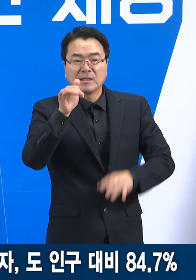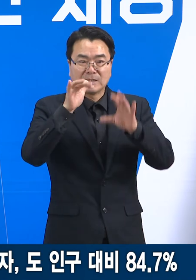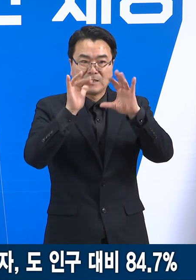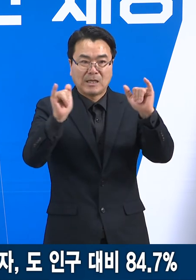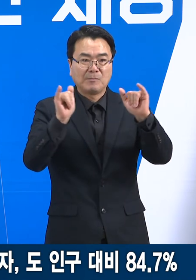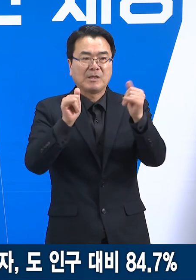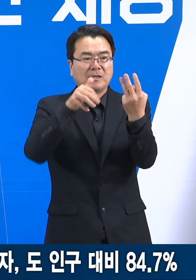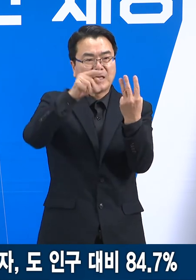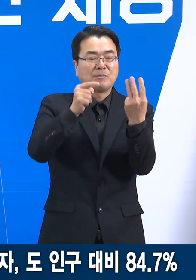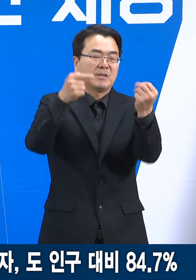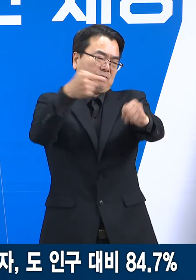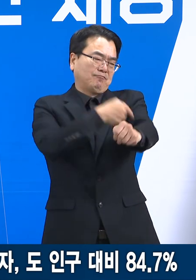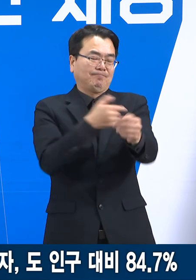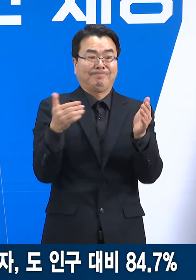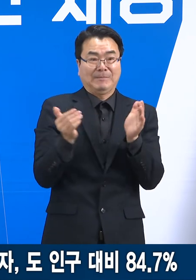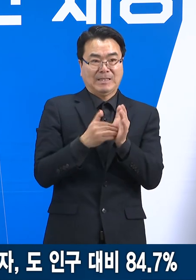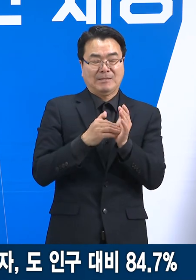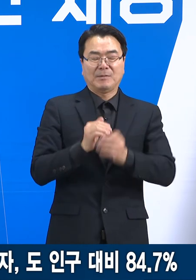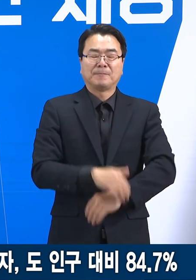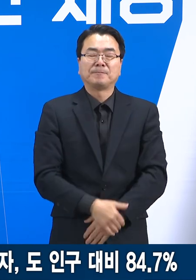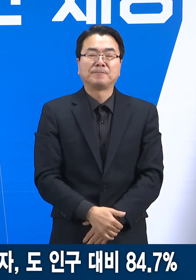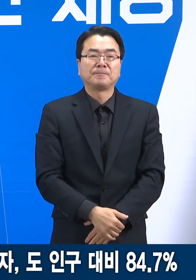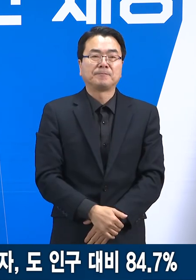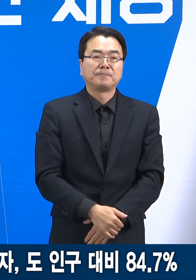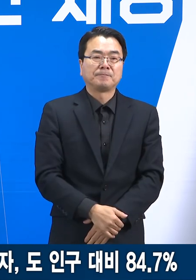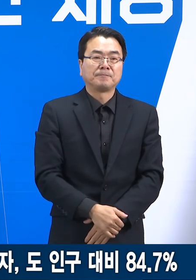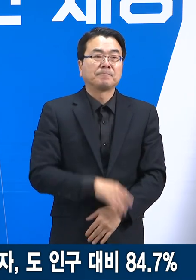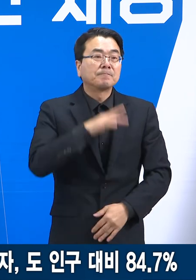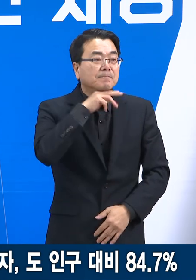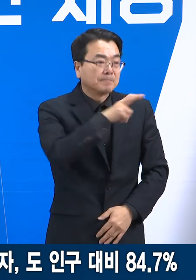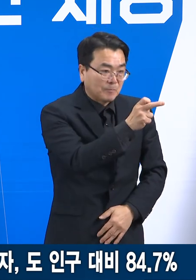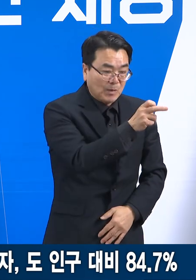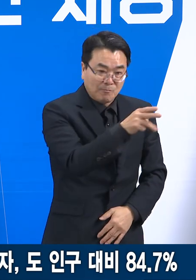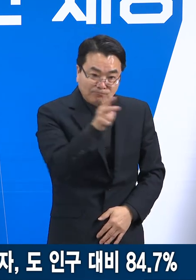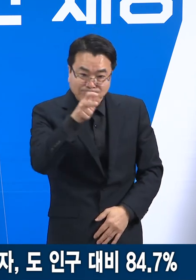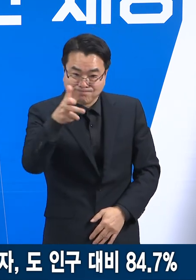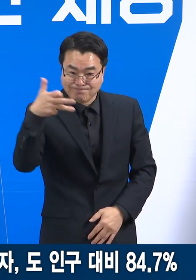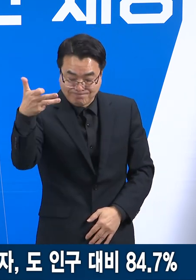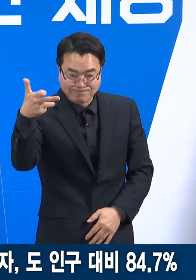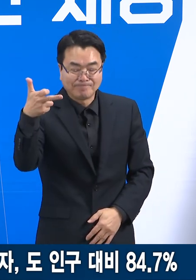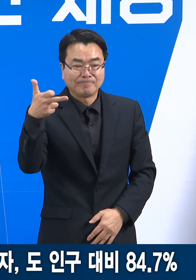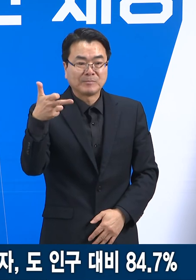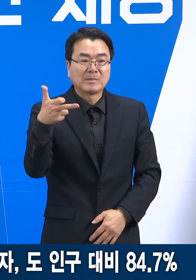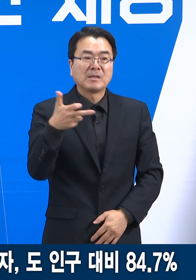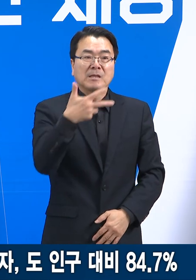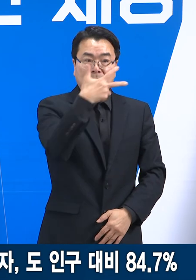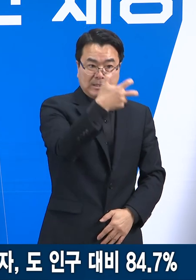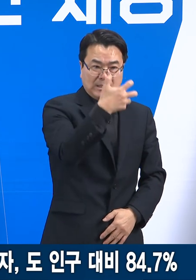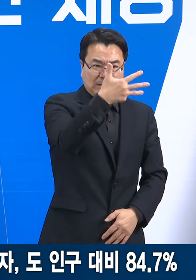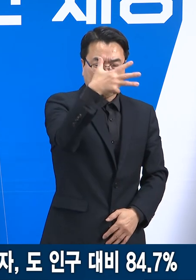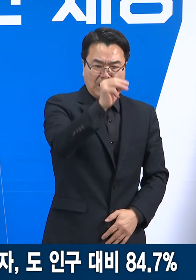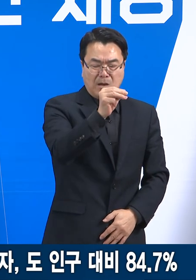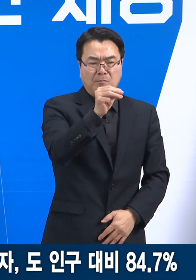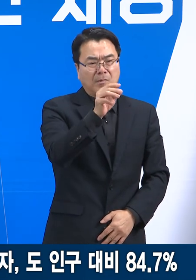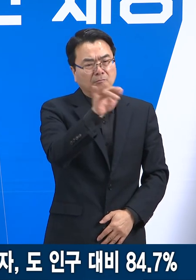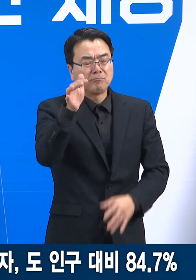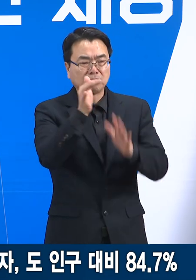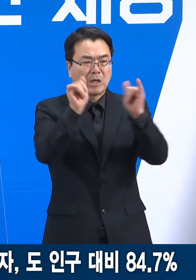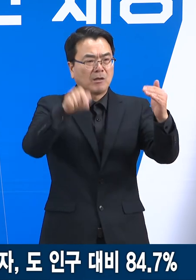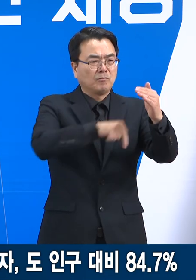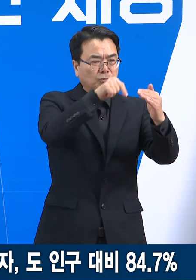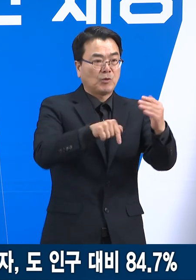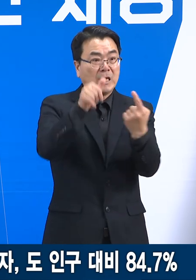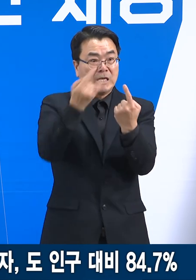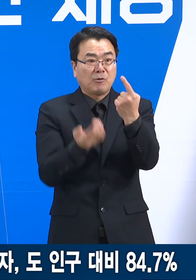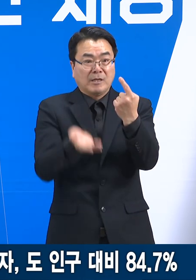접종을 완료하였습니다. 12세에서 17세 접종은 대상자 78만 2,430명 중 1회